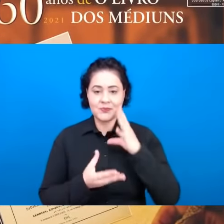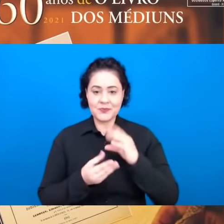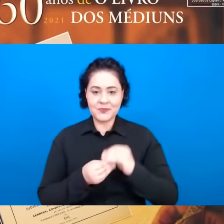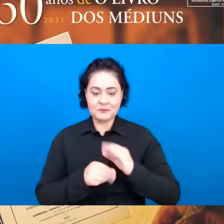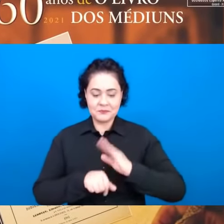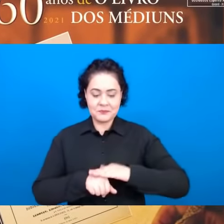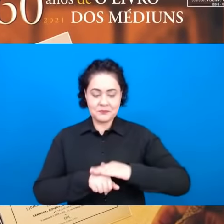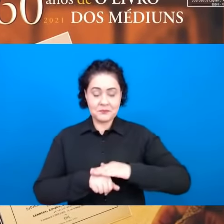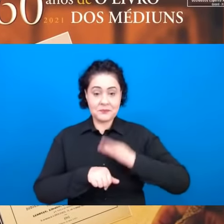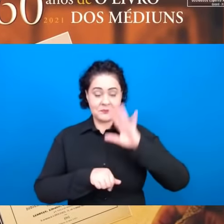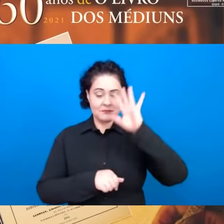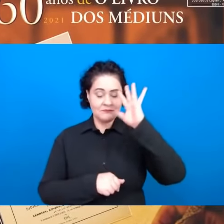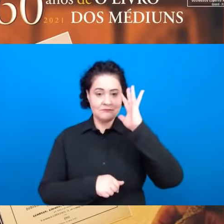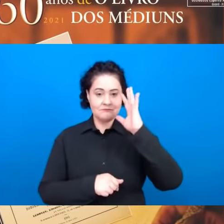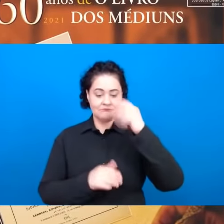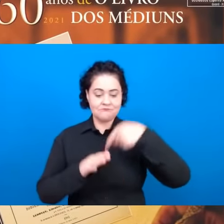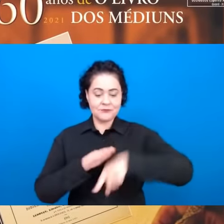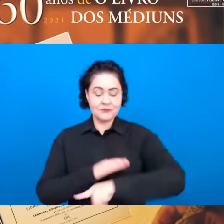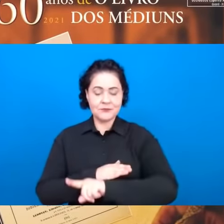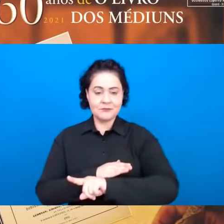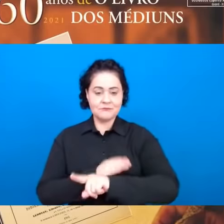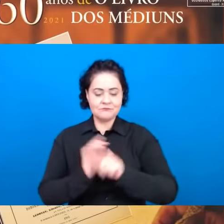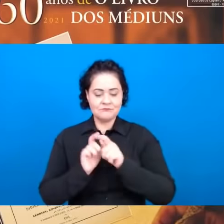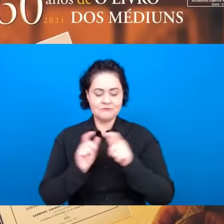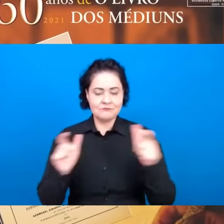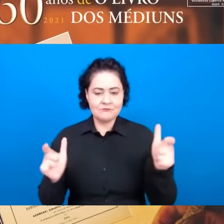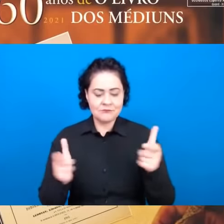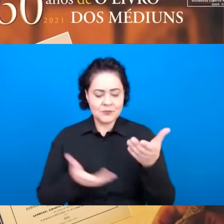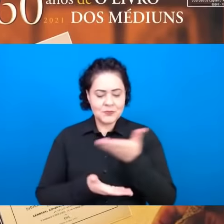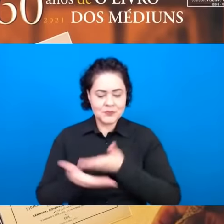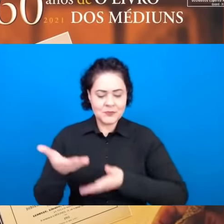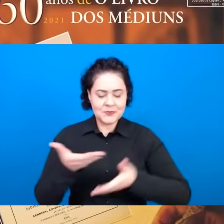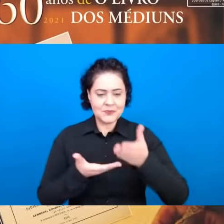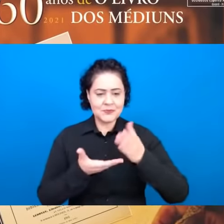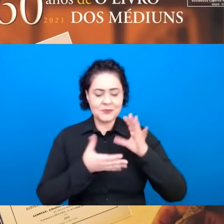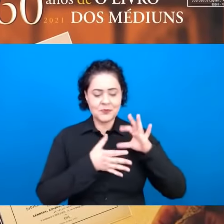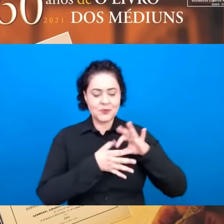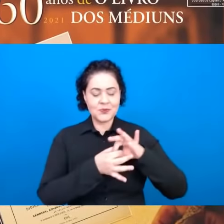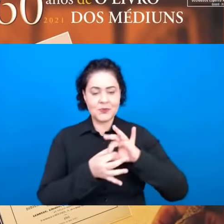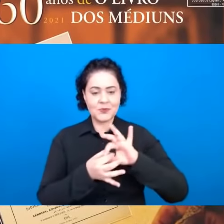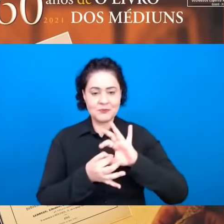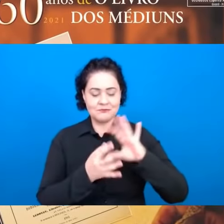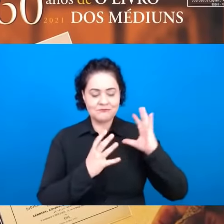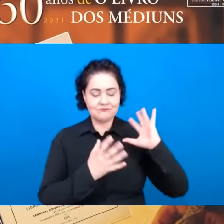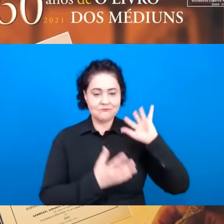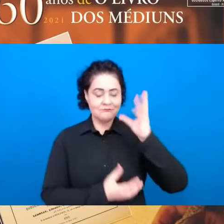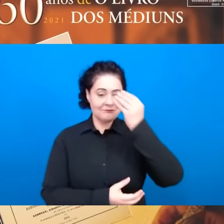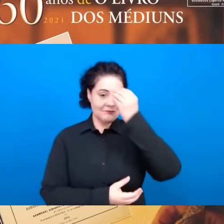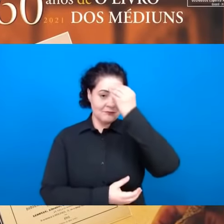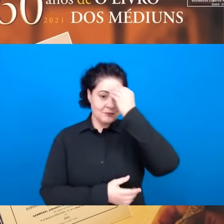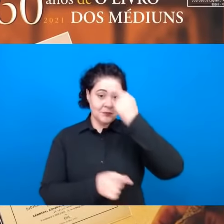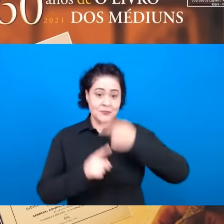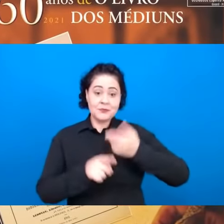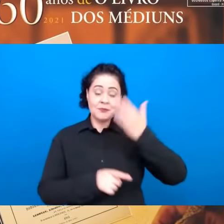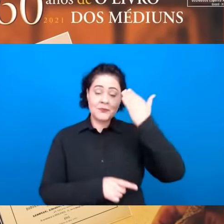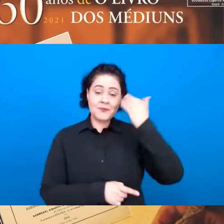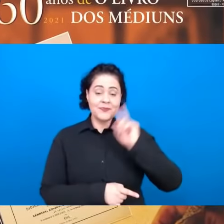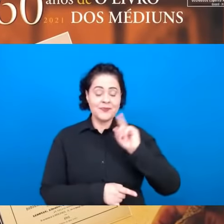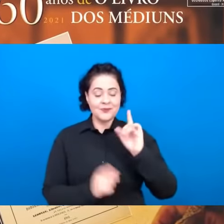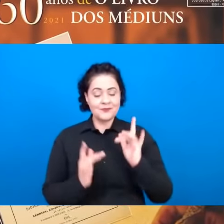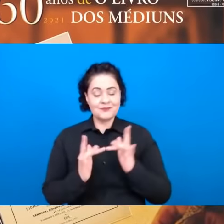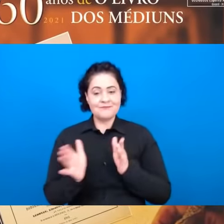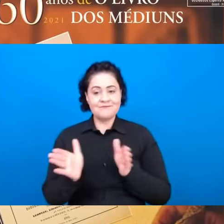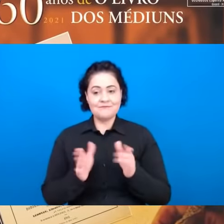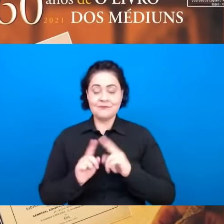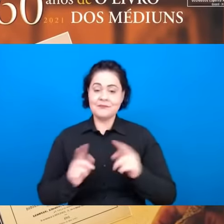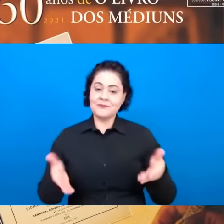mecanismos da mediunidade, do processo, do intercâmbio mediúnico, algo que aqueles tempos não era tão acessível, mas que